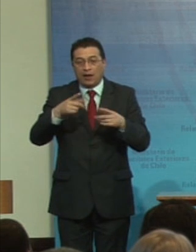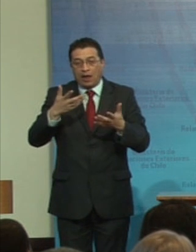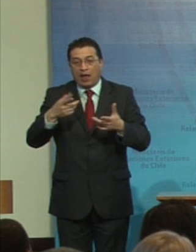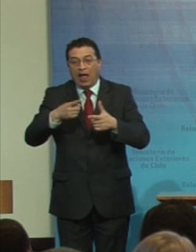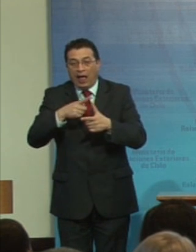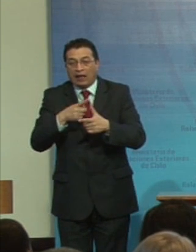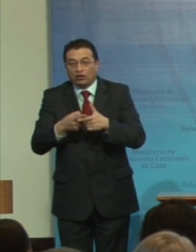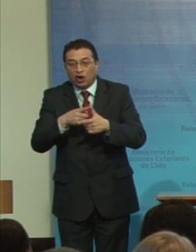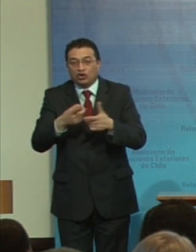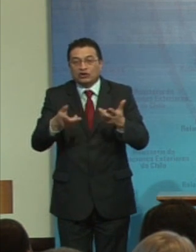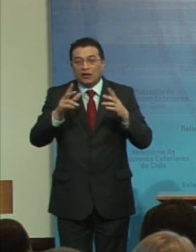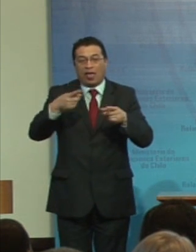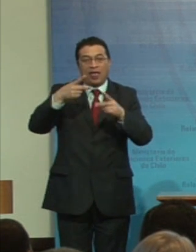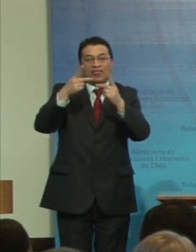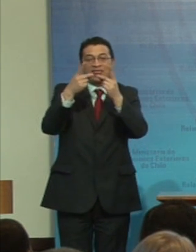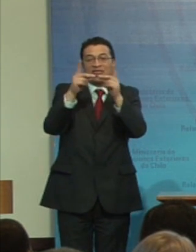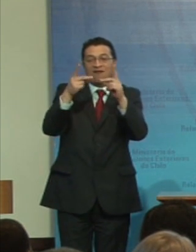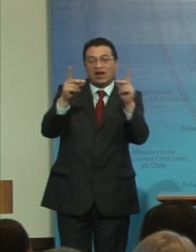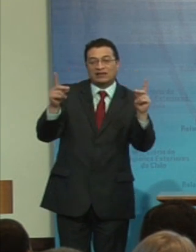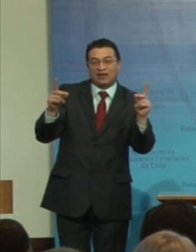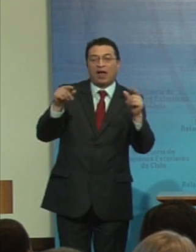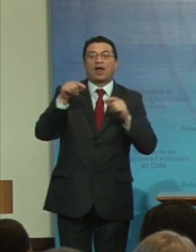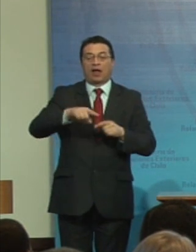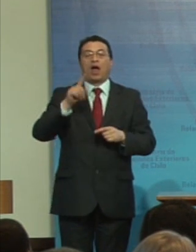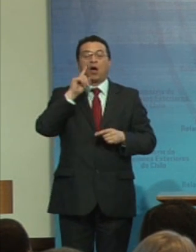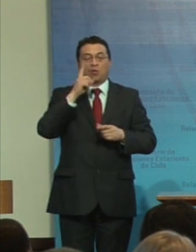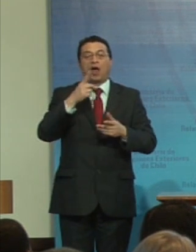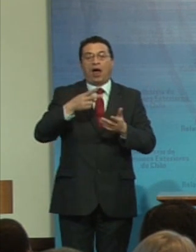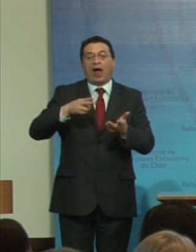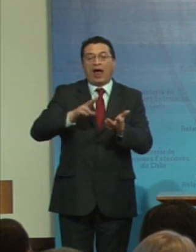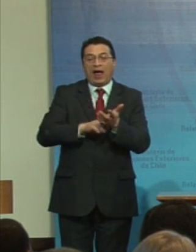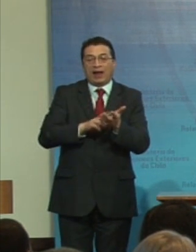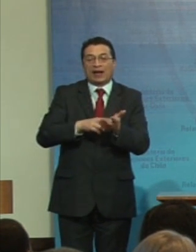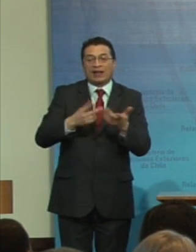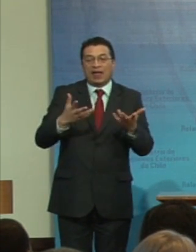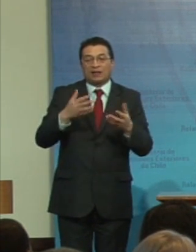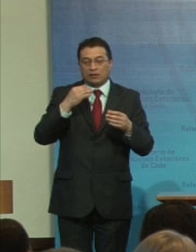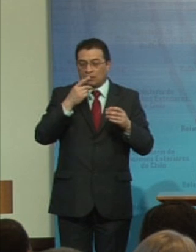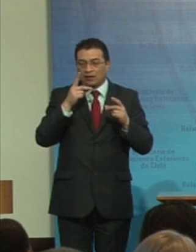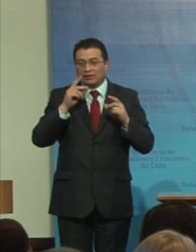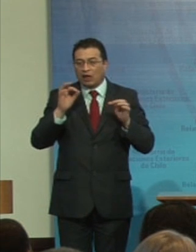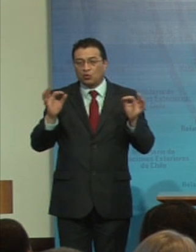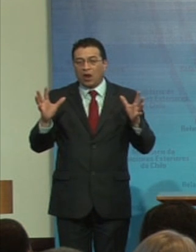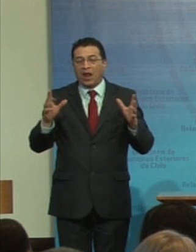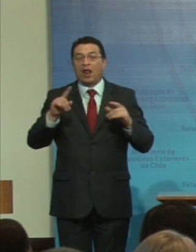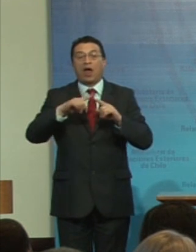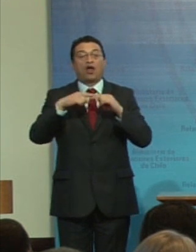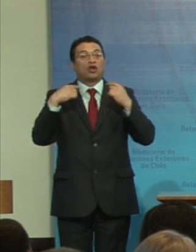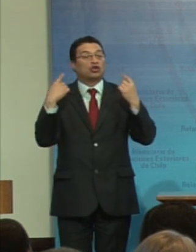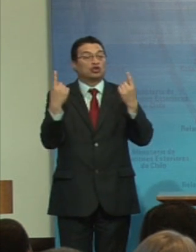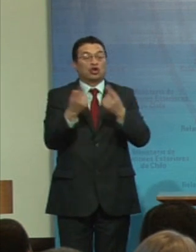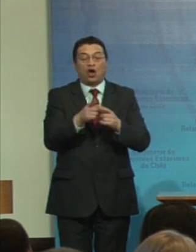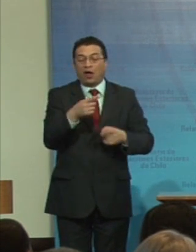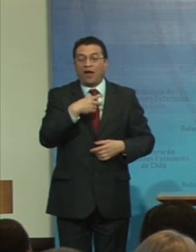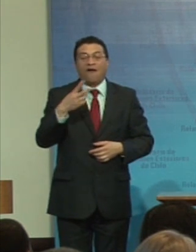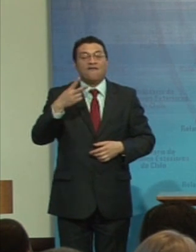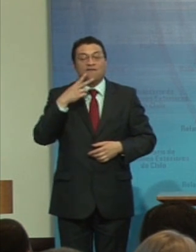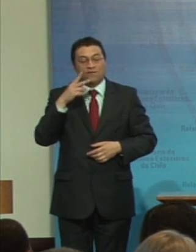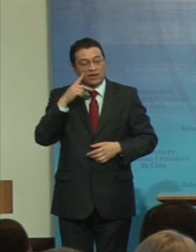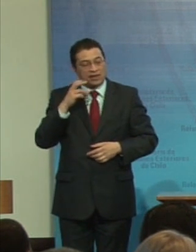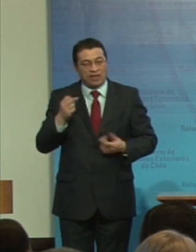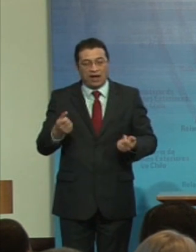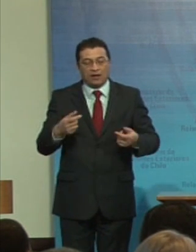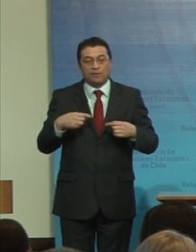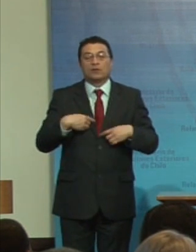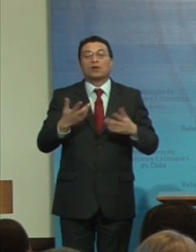que la diversidad es una realidad con natural a todas nuestras vidas con eso